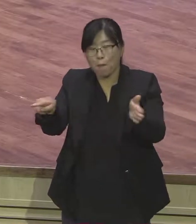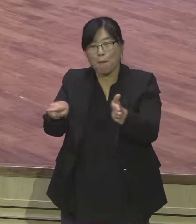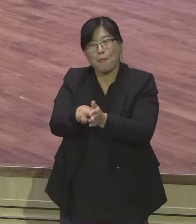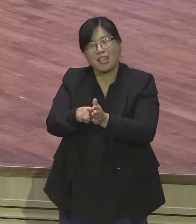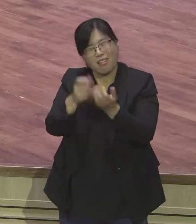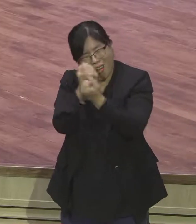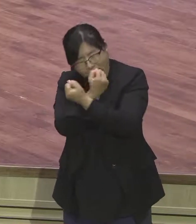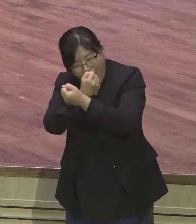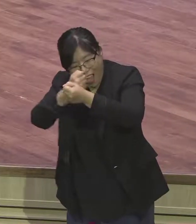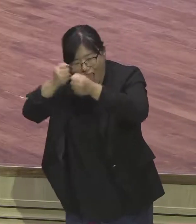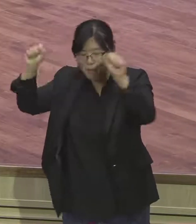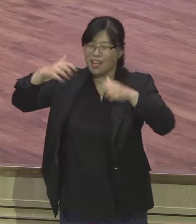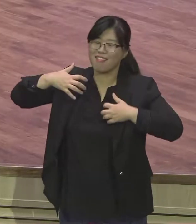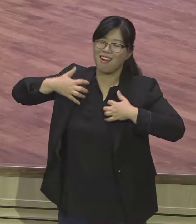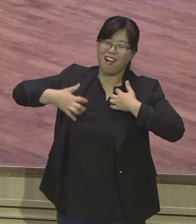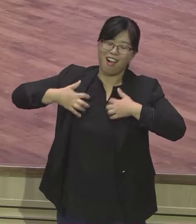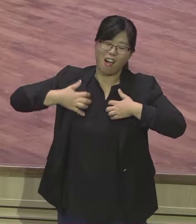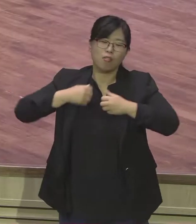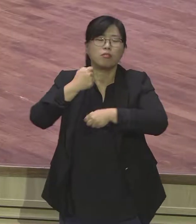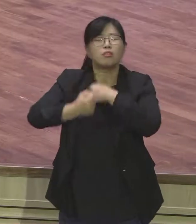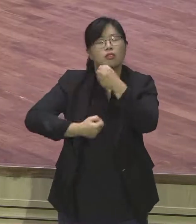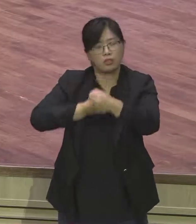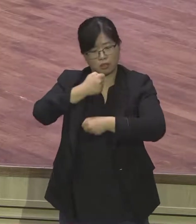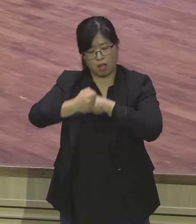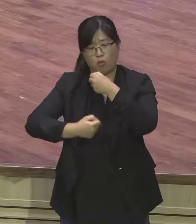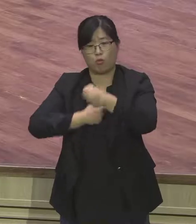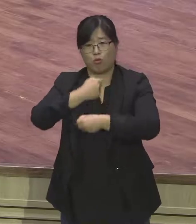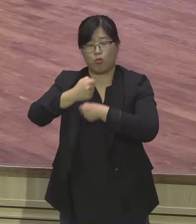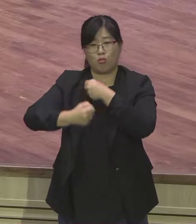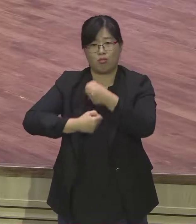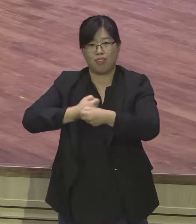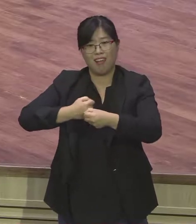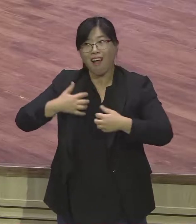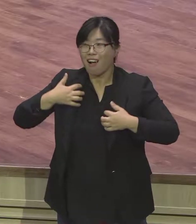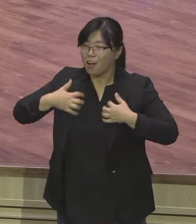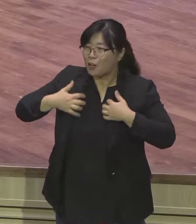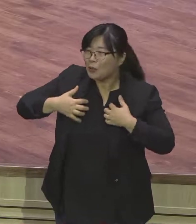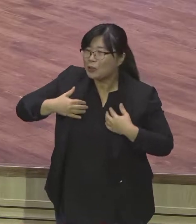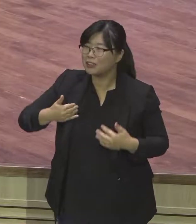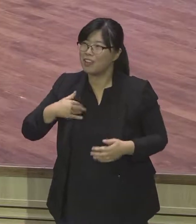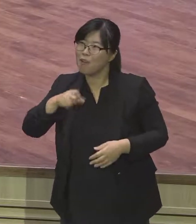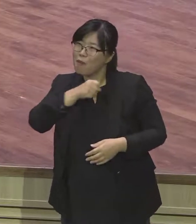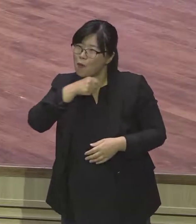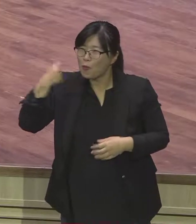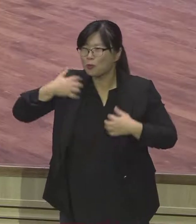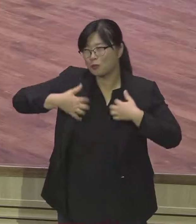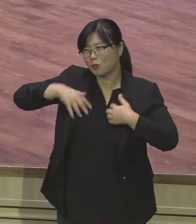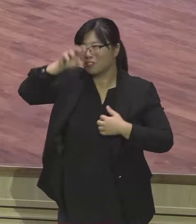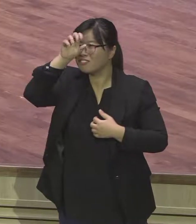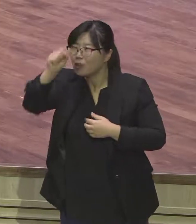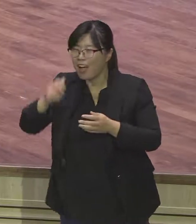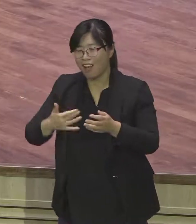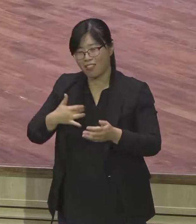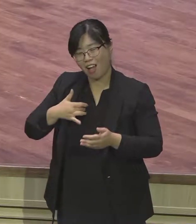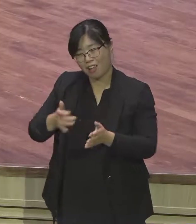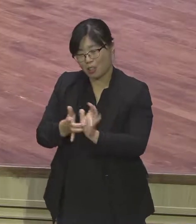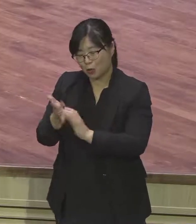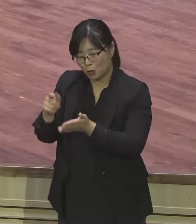사람만이 느낄 수 있는 거죠. 그래서 전도하는 겁니다. 저 사람 예수 믿어야 되는데 저 사람 빨리 사주팔자